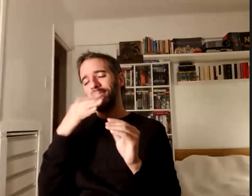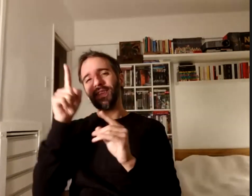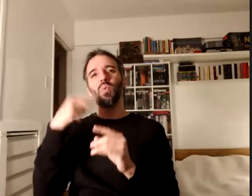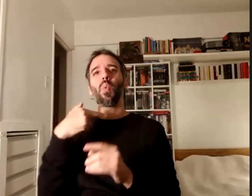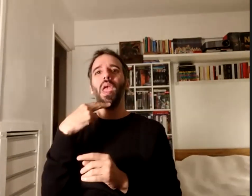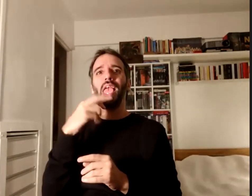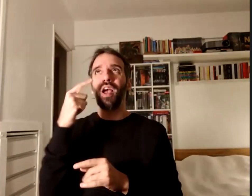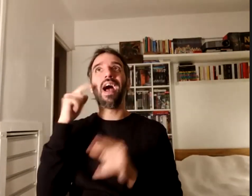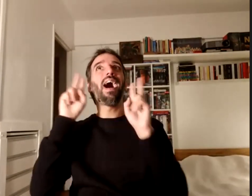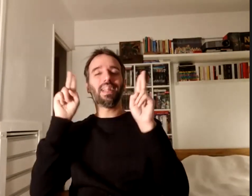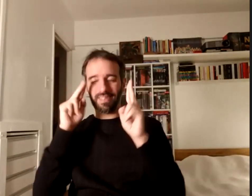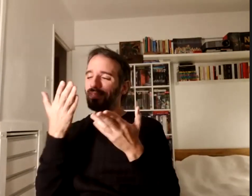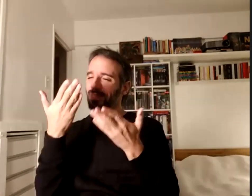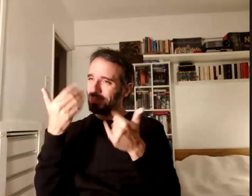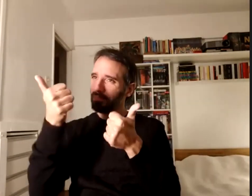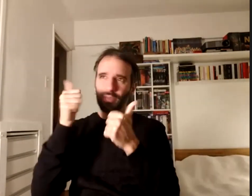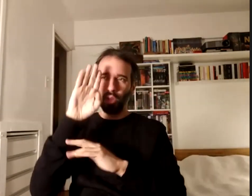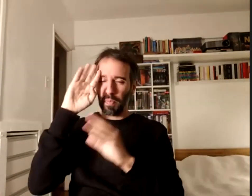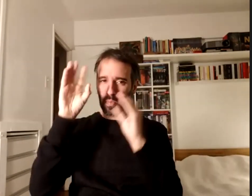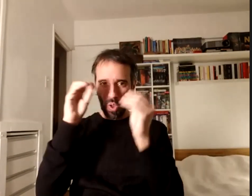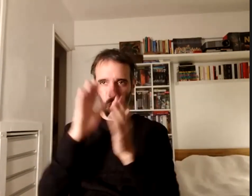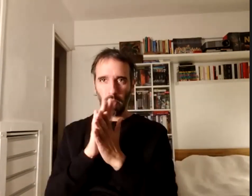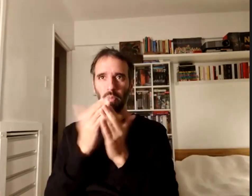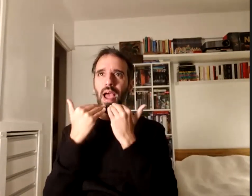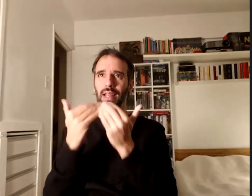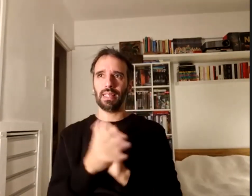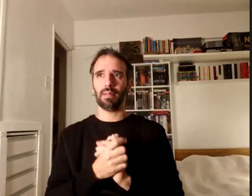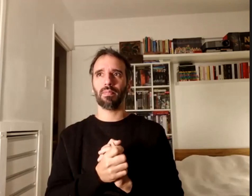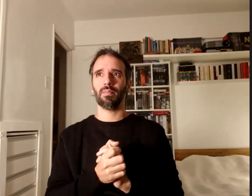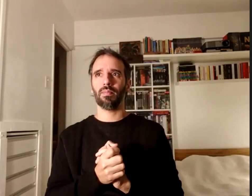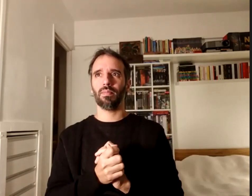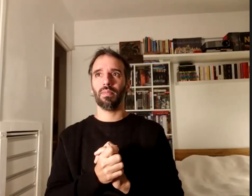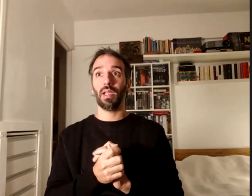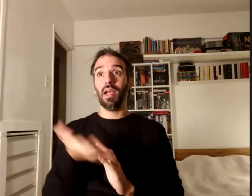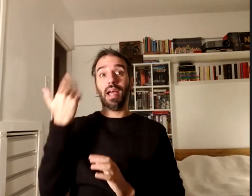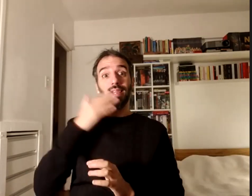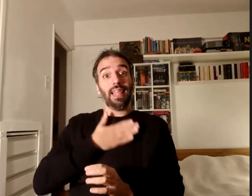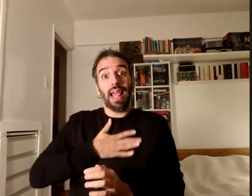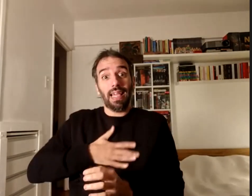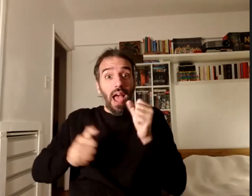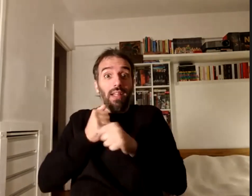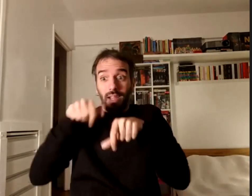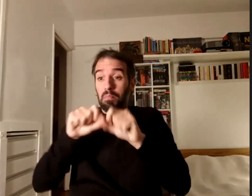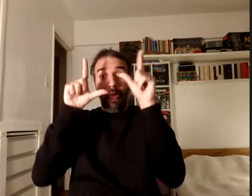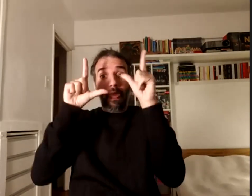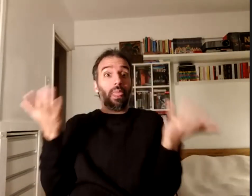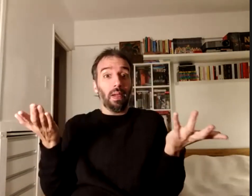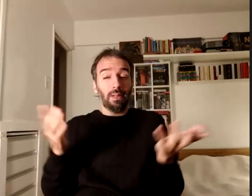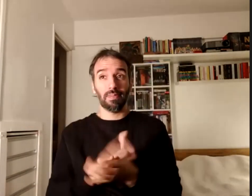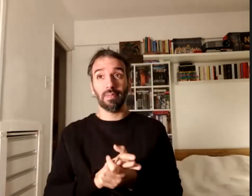escucharte y te volvemos a agradecer tranquilo ahora es la ley es ley esto